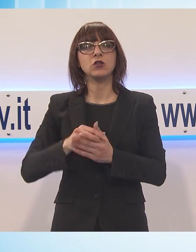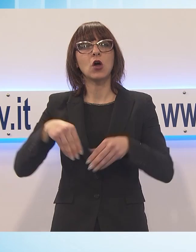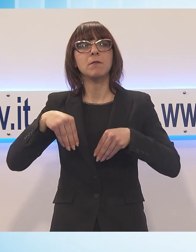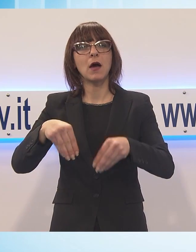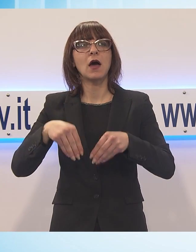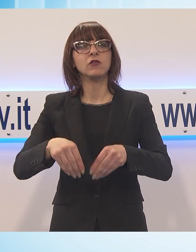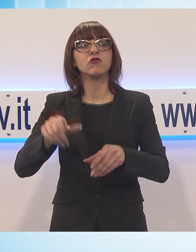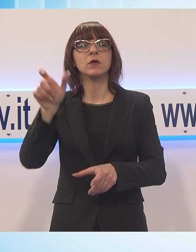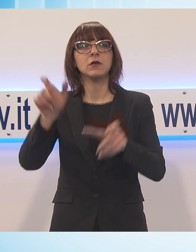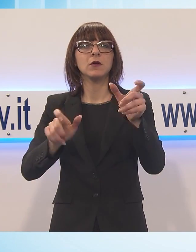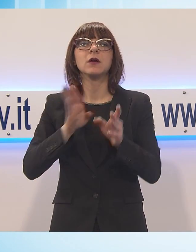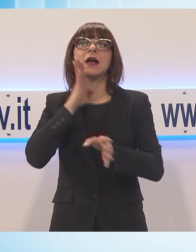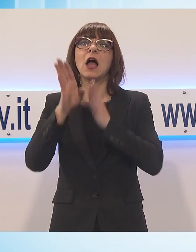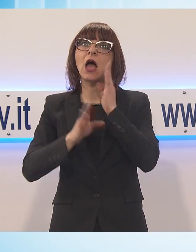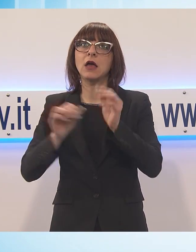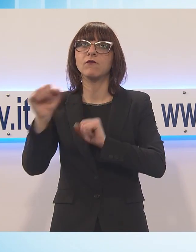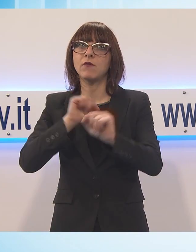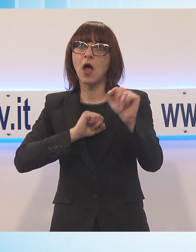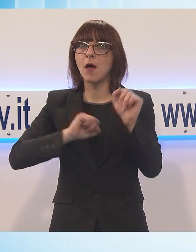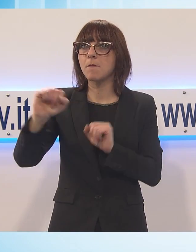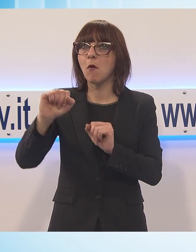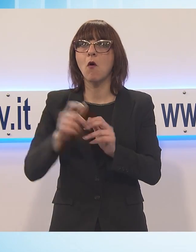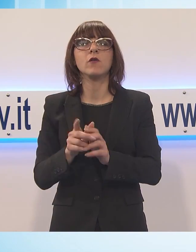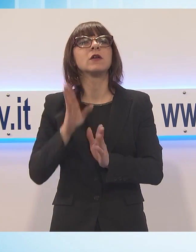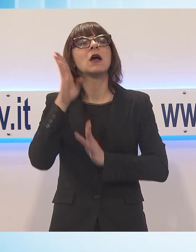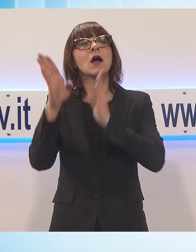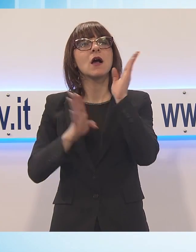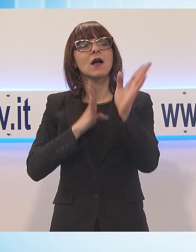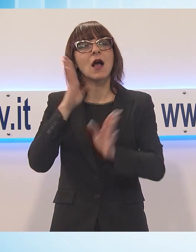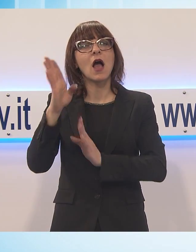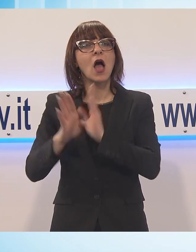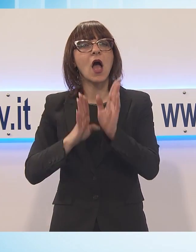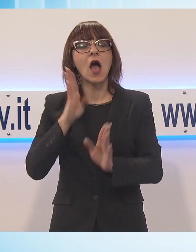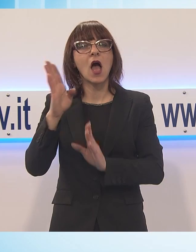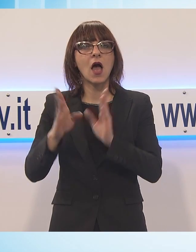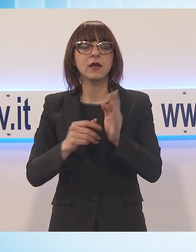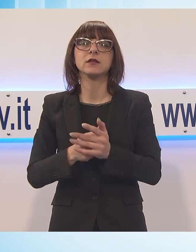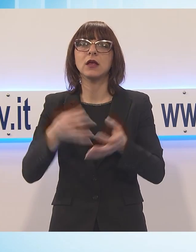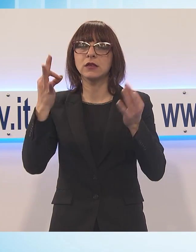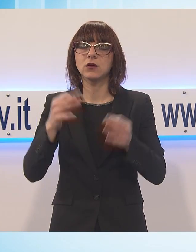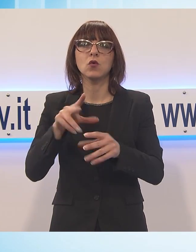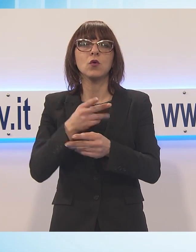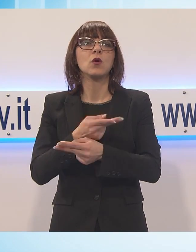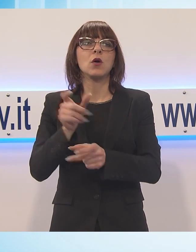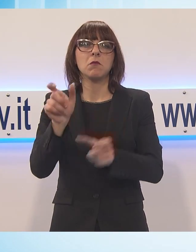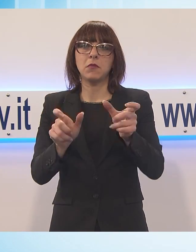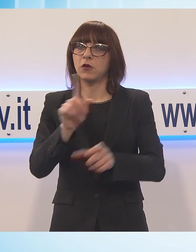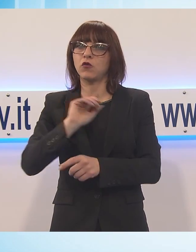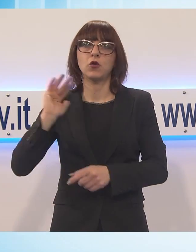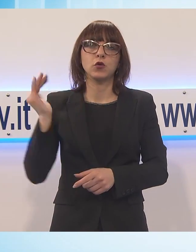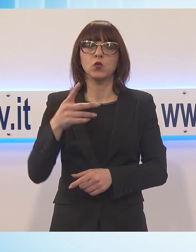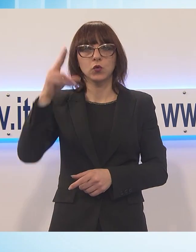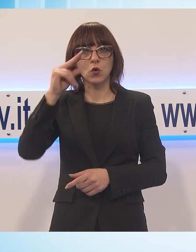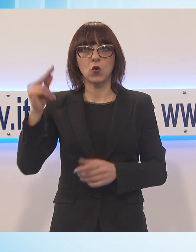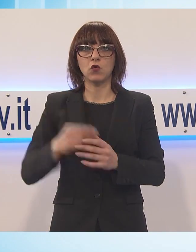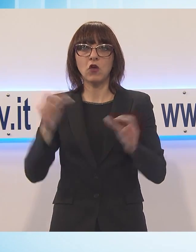i quali eseguiranno un repertorio di brani celebri molto conosciuti e apprezzati dal pubblico. Sarà anche l'occasione di sentire direttamente Massimo